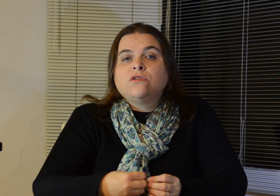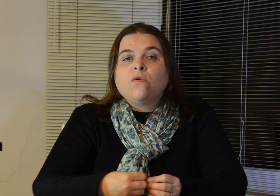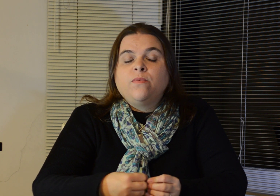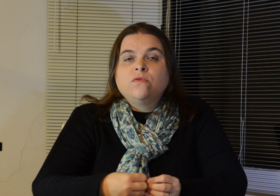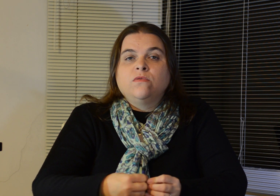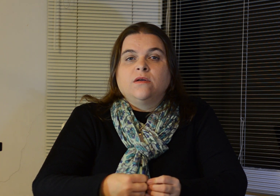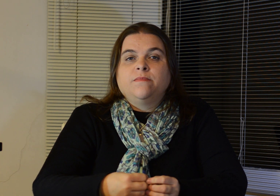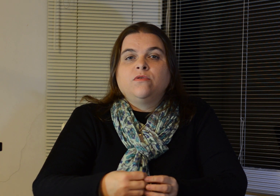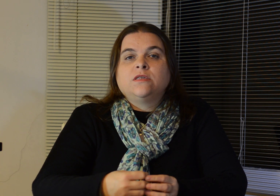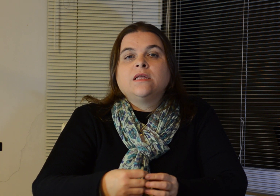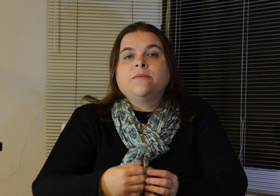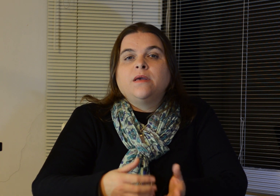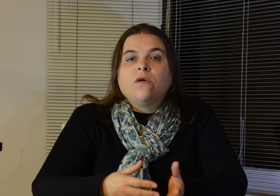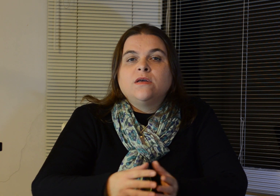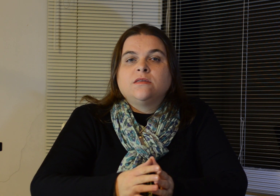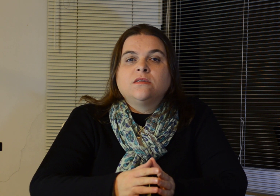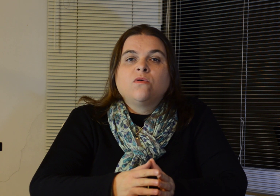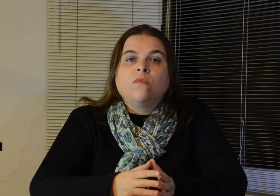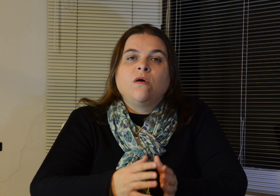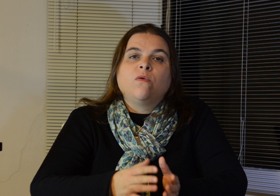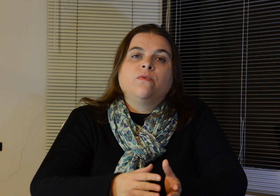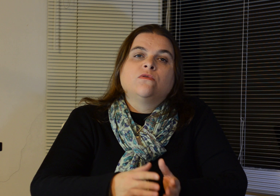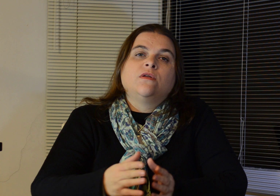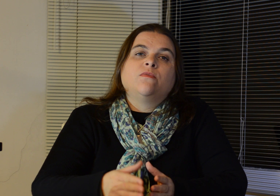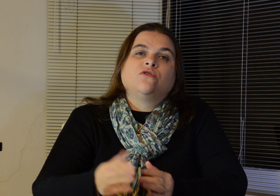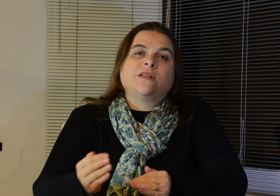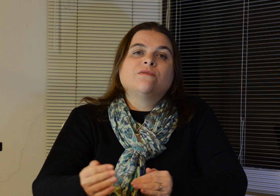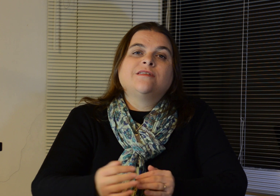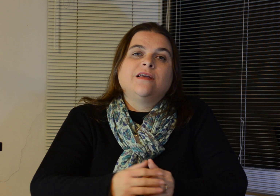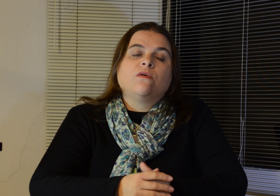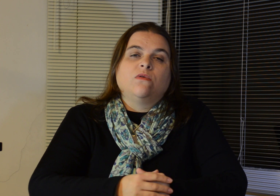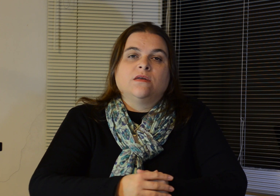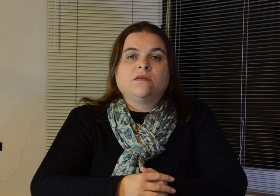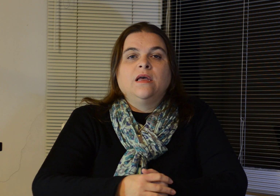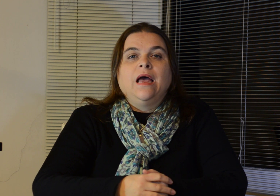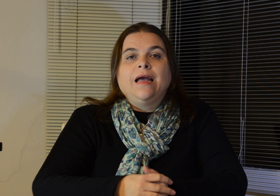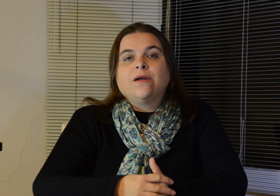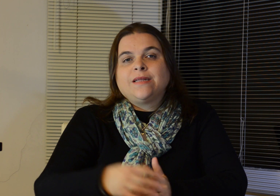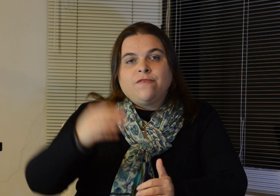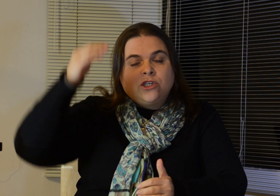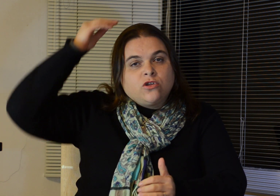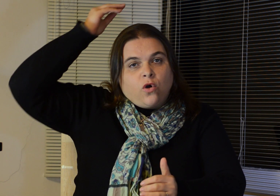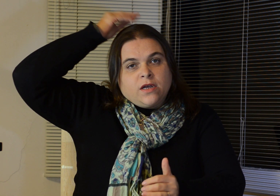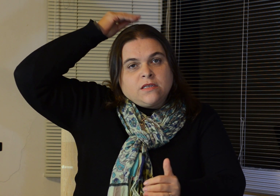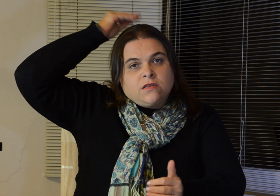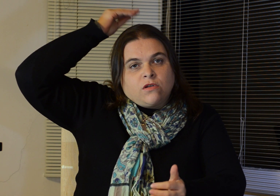de acupuntura. Por isso ela também é conhecida como acupuntura emocional sem agulhas. Então, através de toques, nós